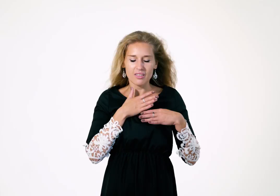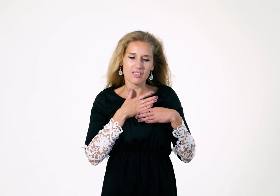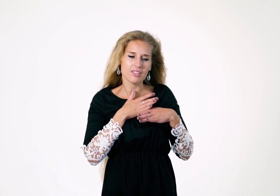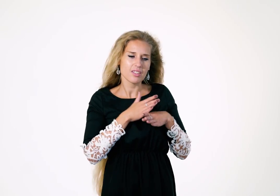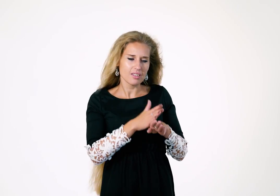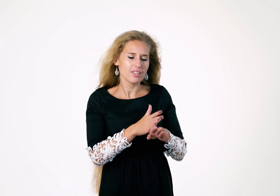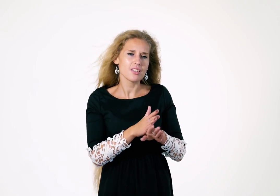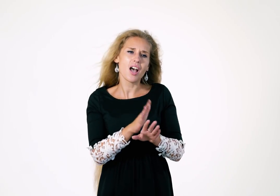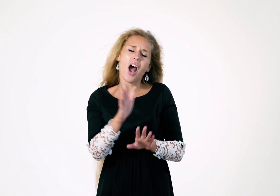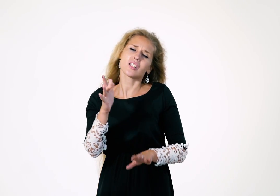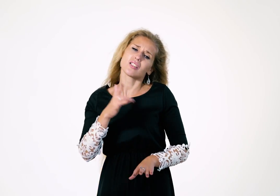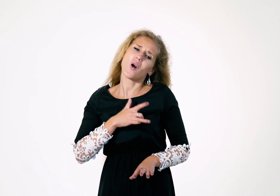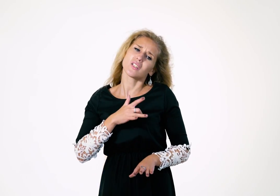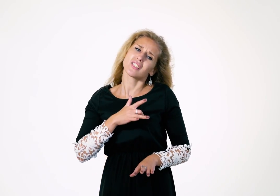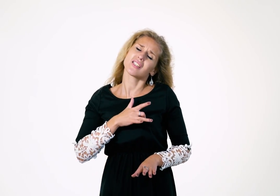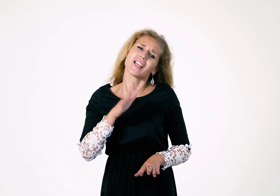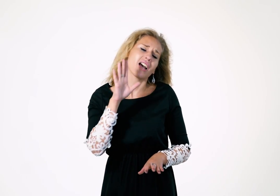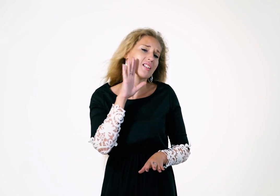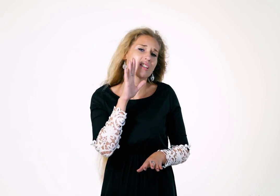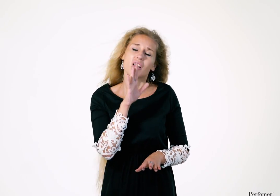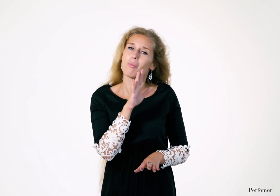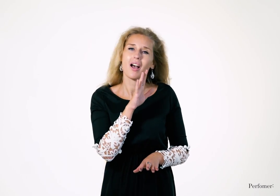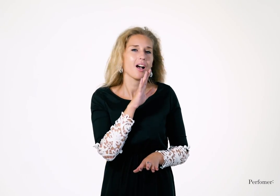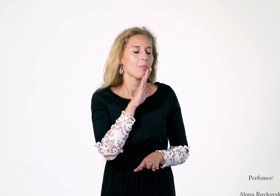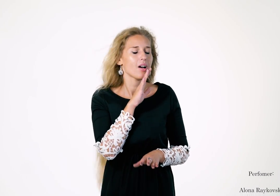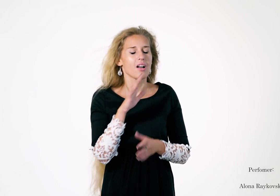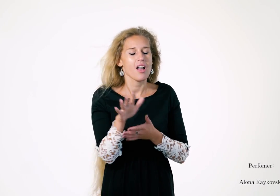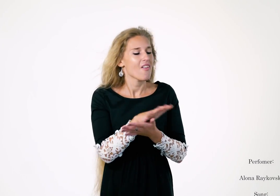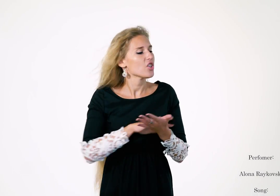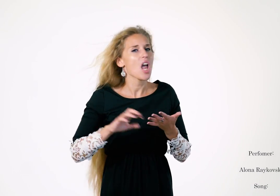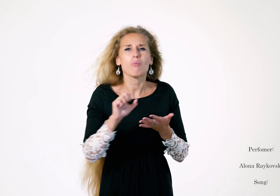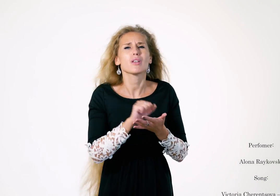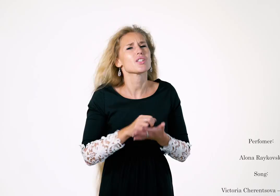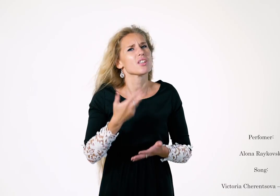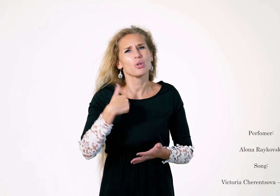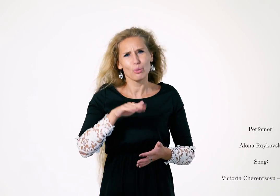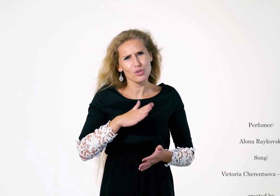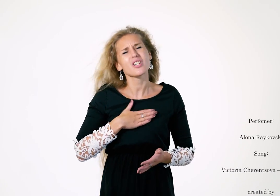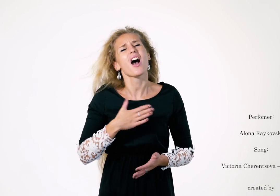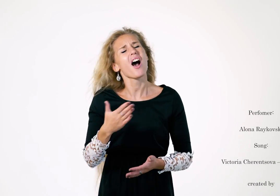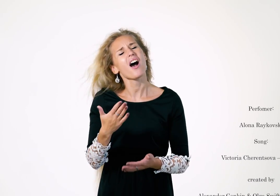На осколки сердца, мама, в гребеске душа.